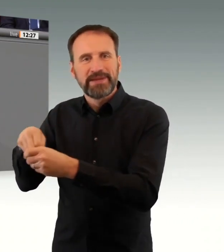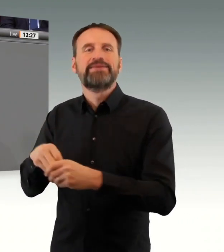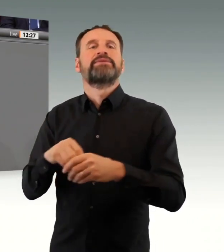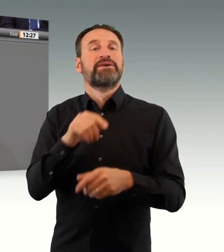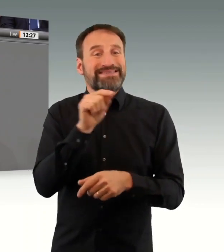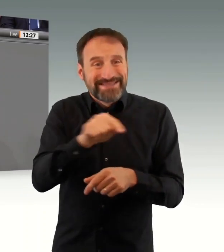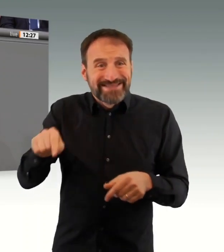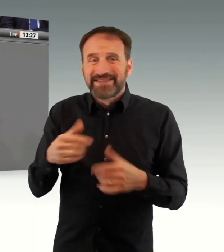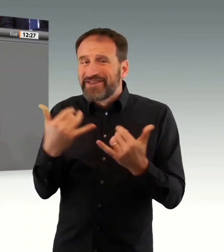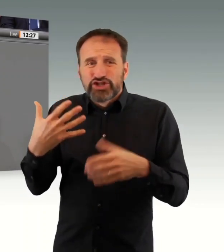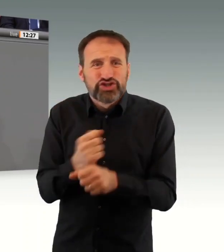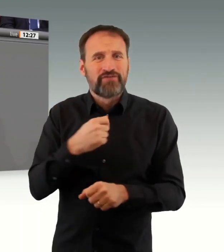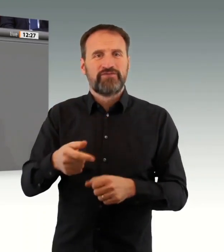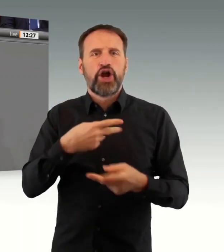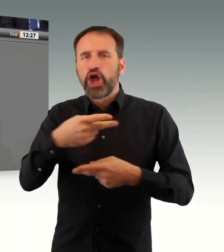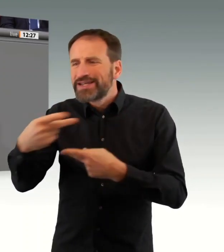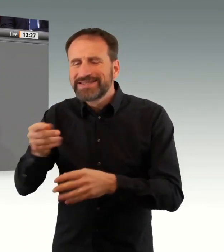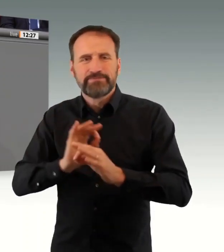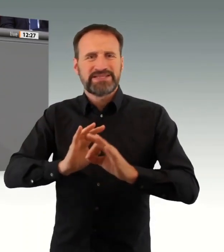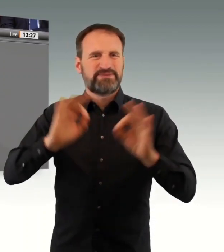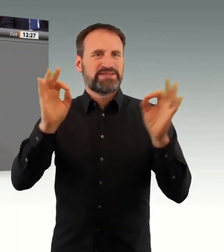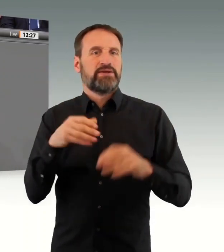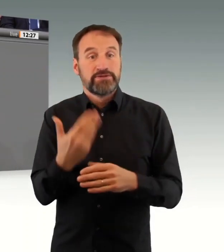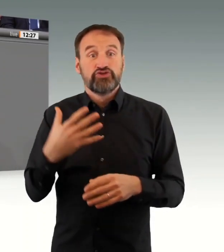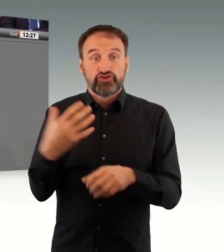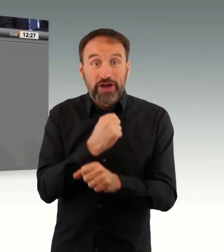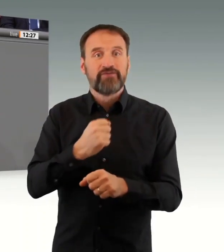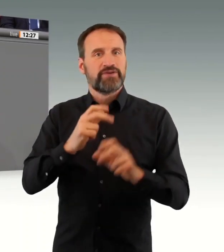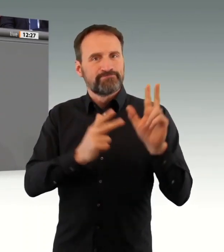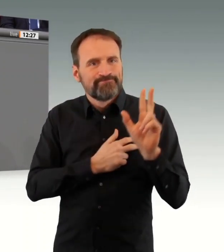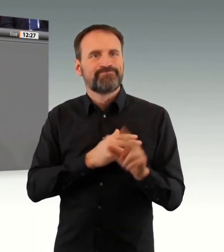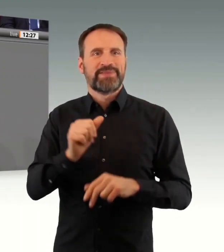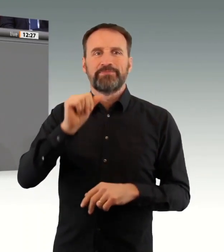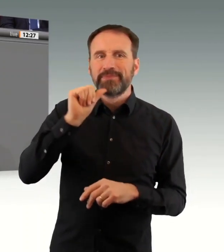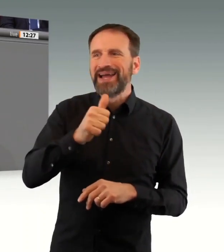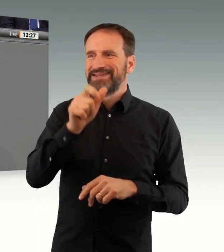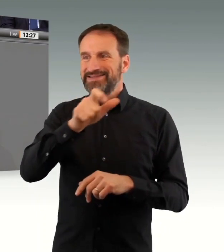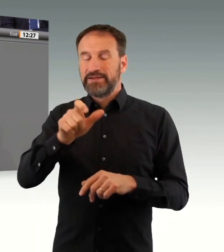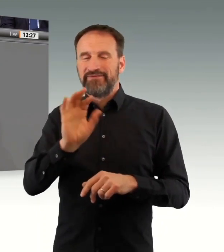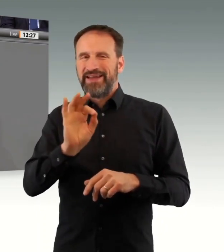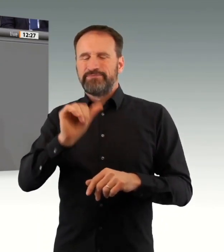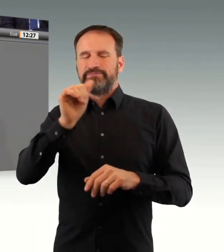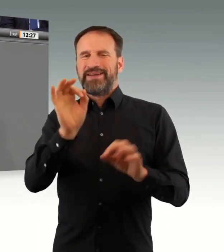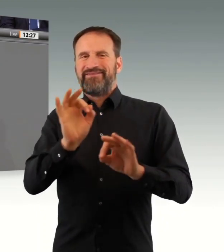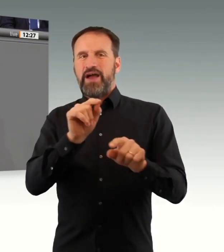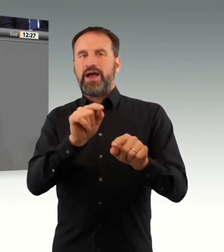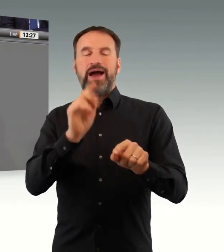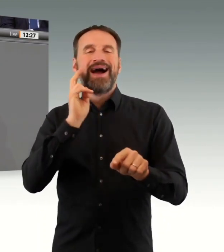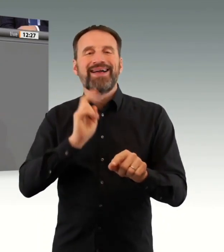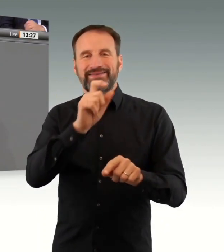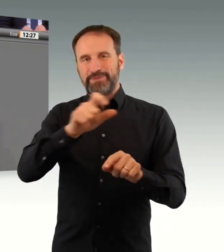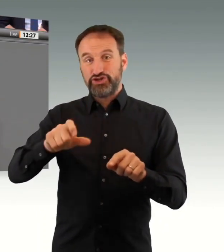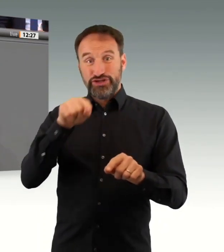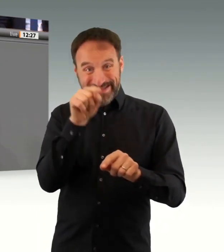brauchen wir die einrichtungsbezogene Impfpflicht. Deshalb gehen wir an dieser Stelle voran, und wir machen ganz konkrete Vorschläge,